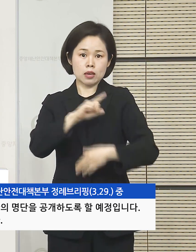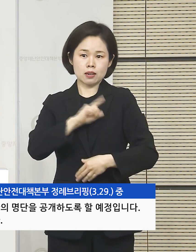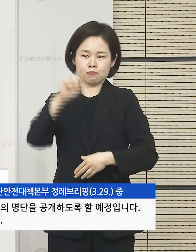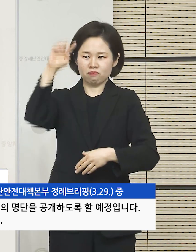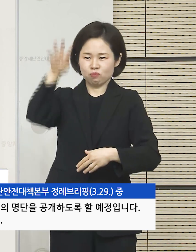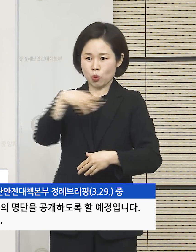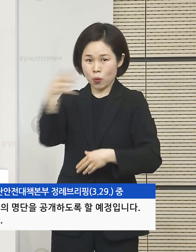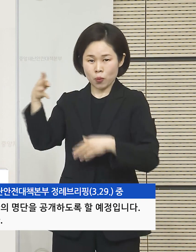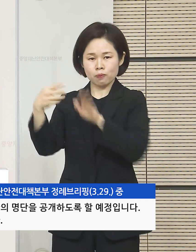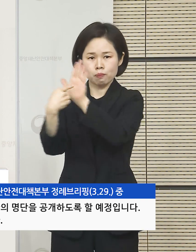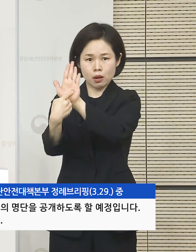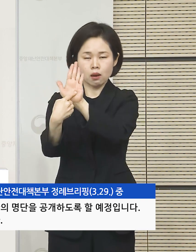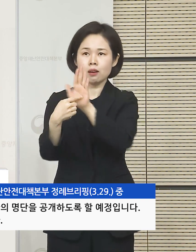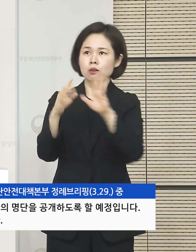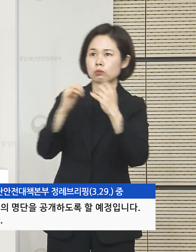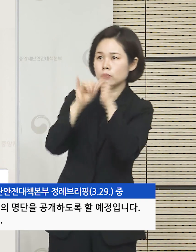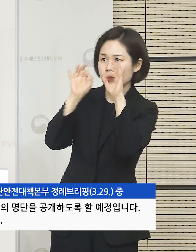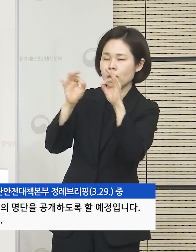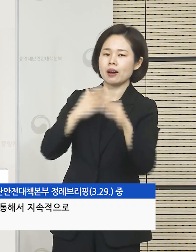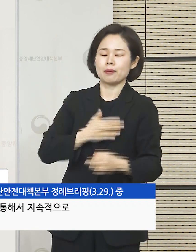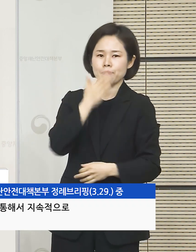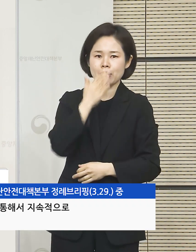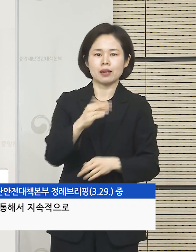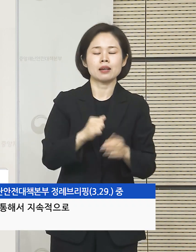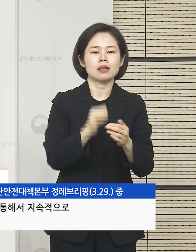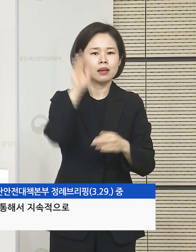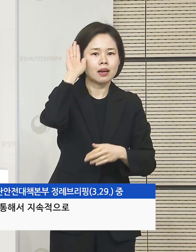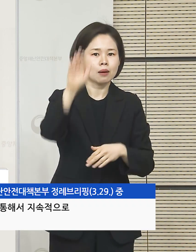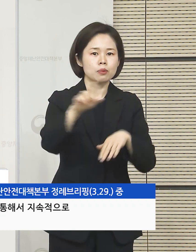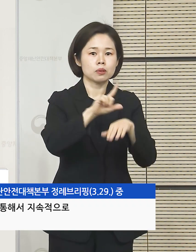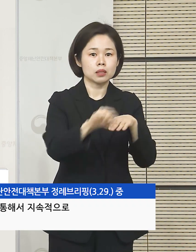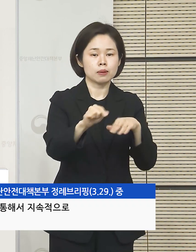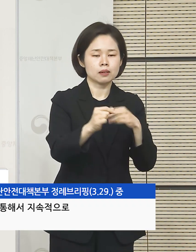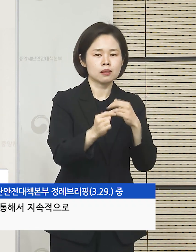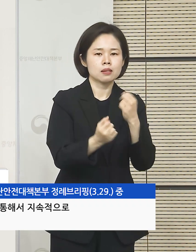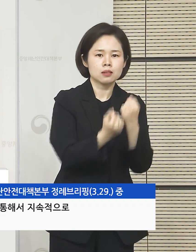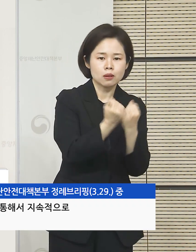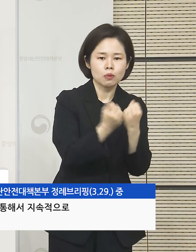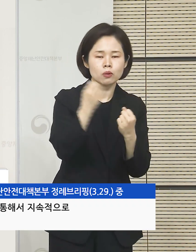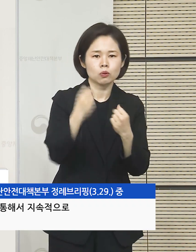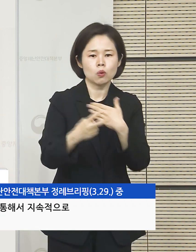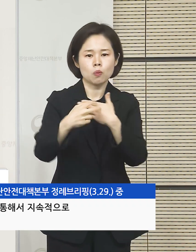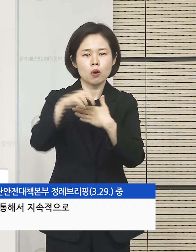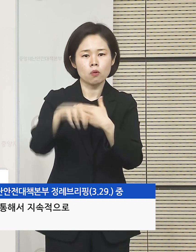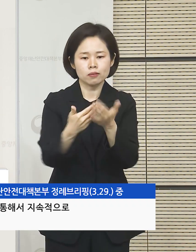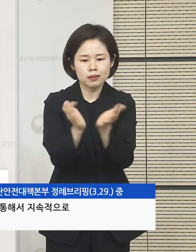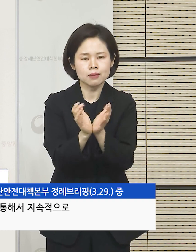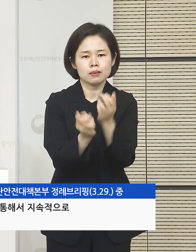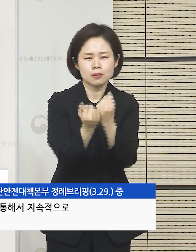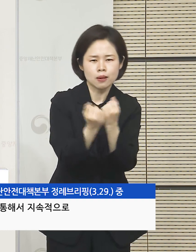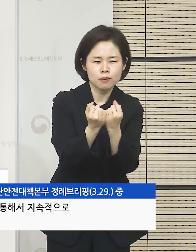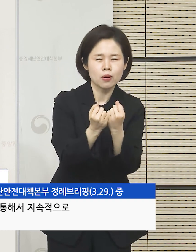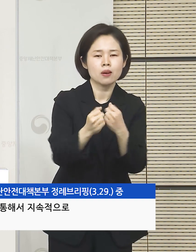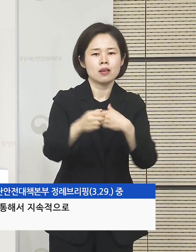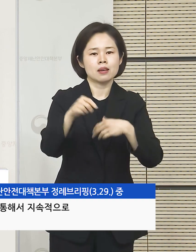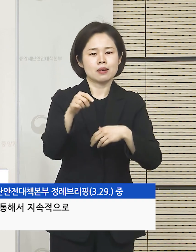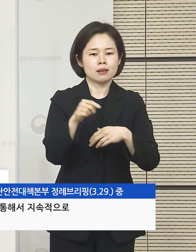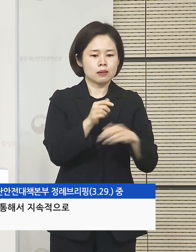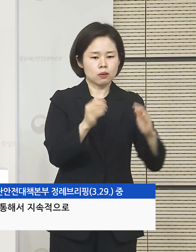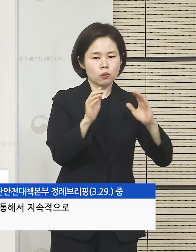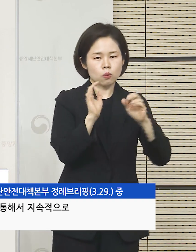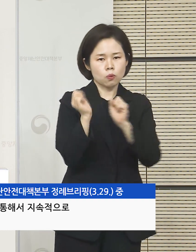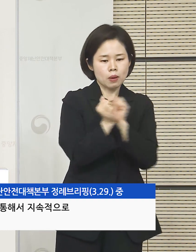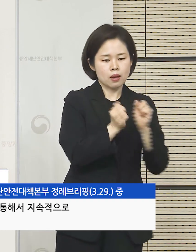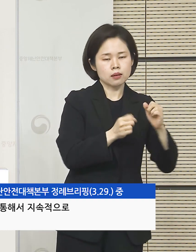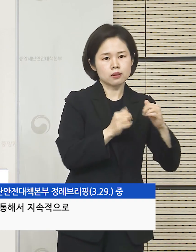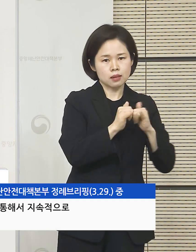국민들의 이용이 편리해질 거라고 생각합니다. 앞으로 의료계 그리고 지자체 설명 그리고 안내 등을 통해서 지속적으로